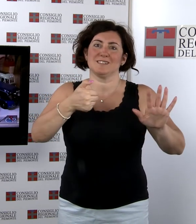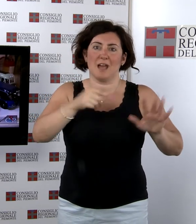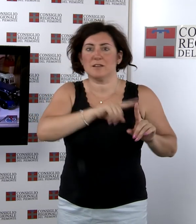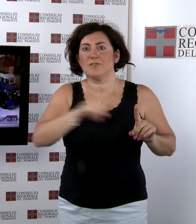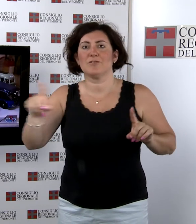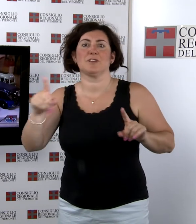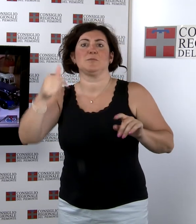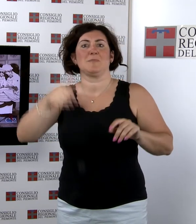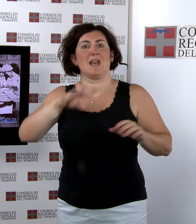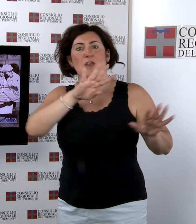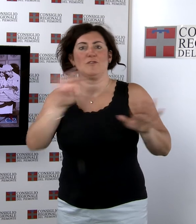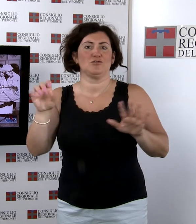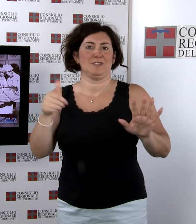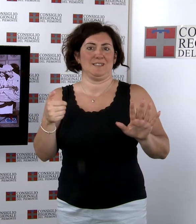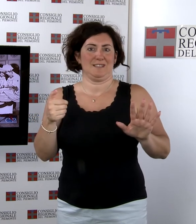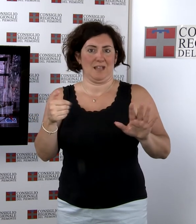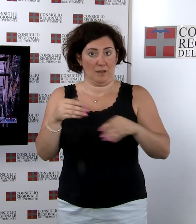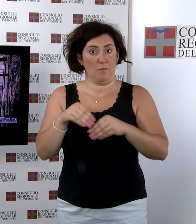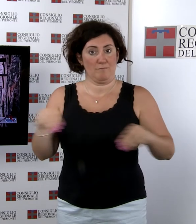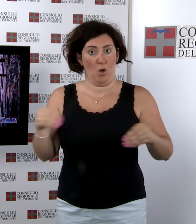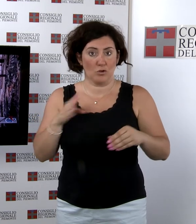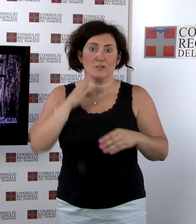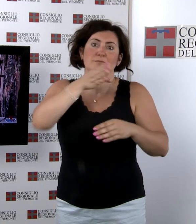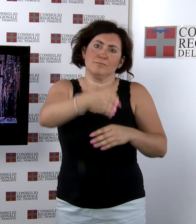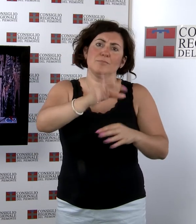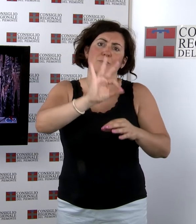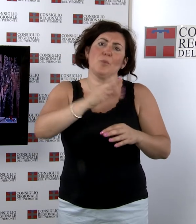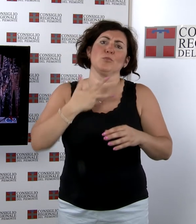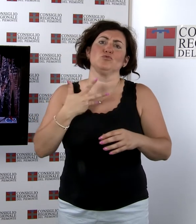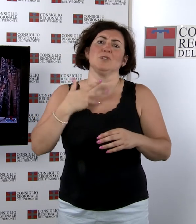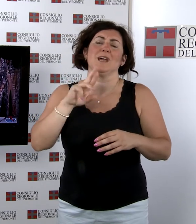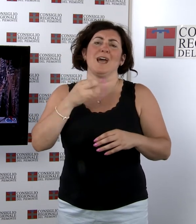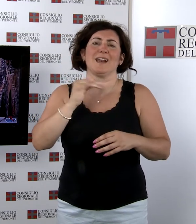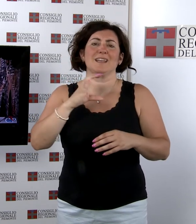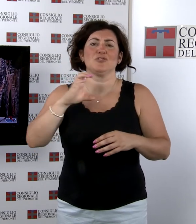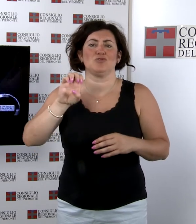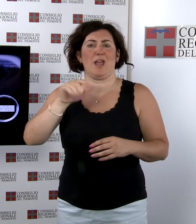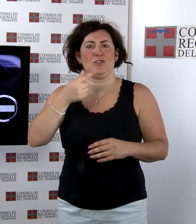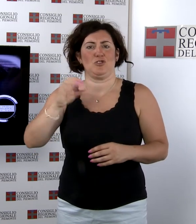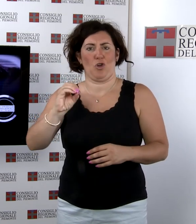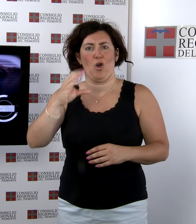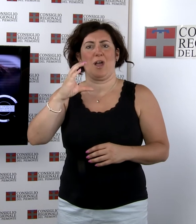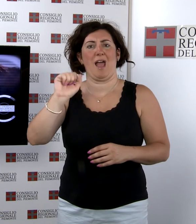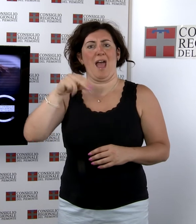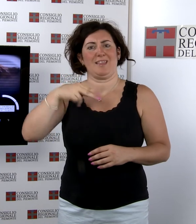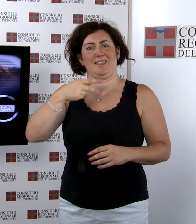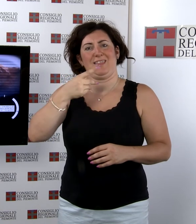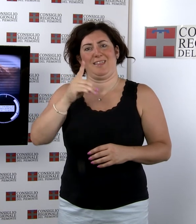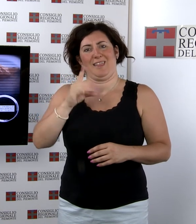La mostra farà tappa nel medievale Ricetto di Candelo a Biella Fino al 3 agosto A